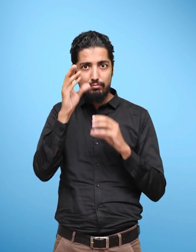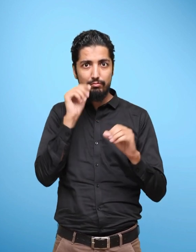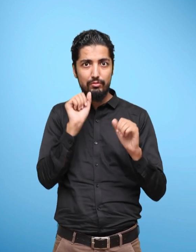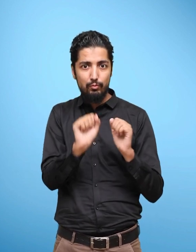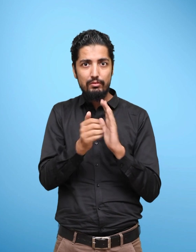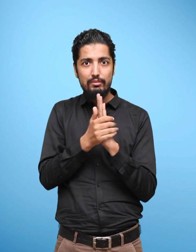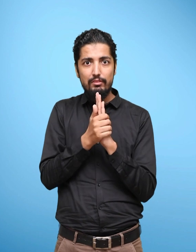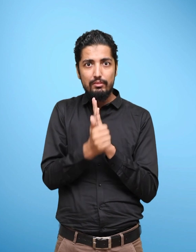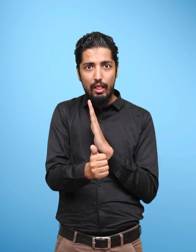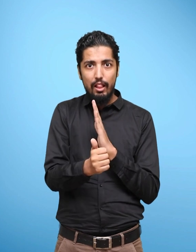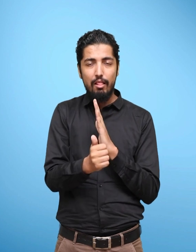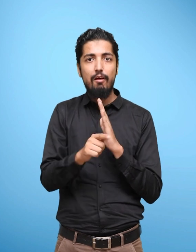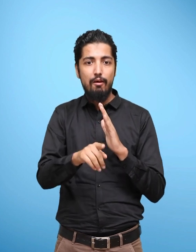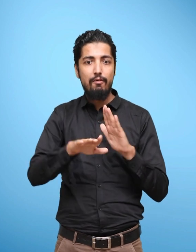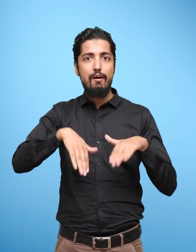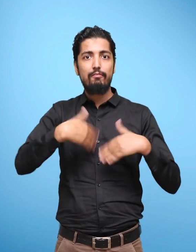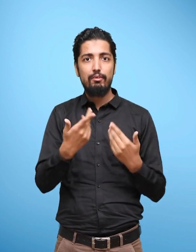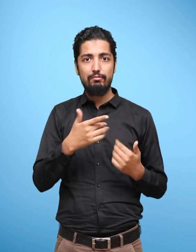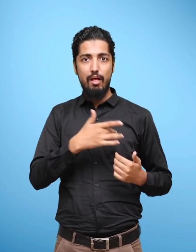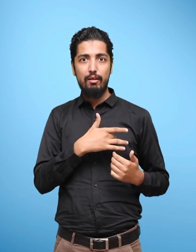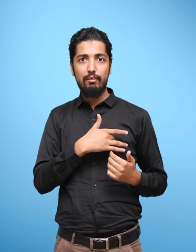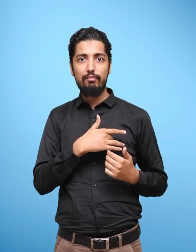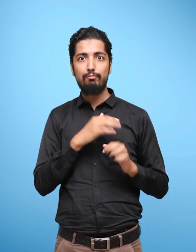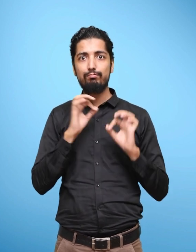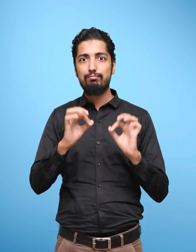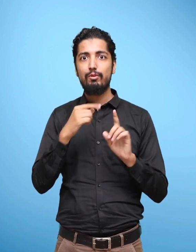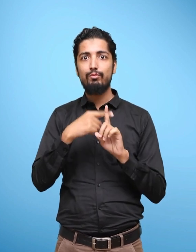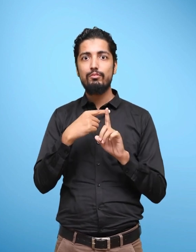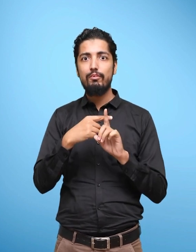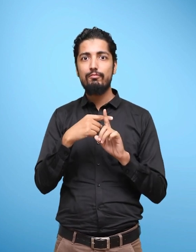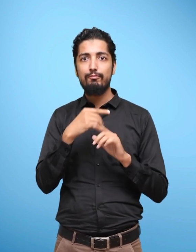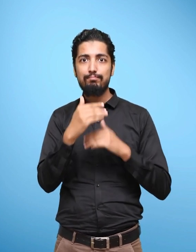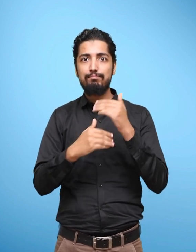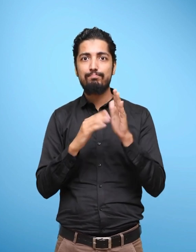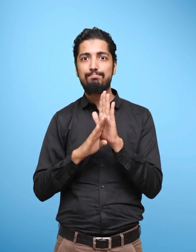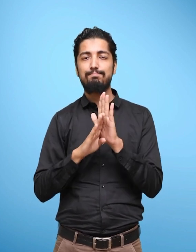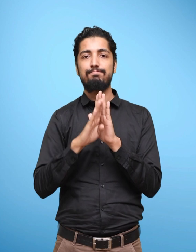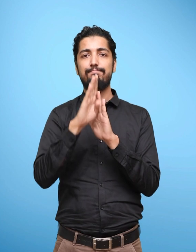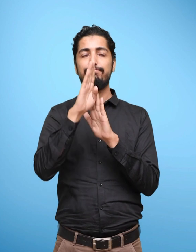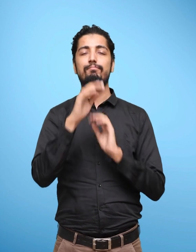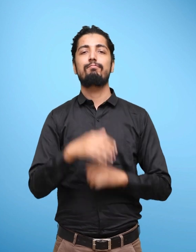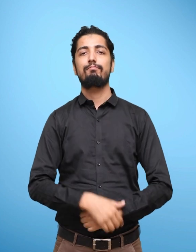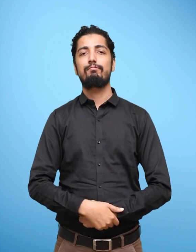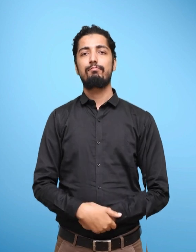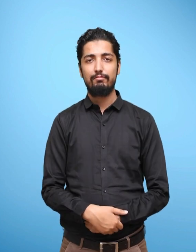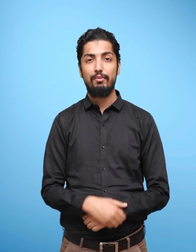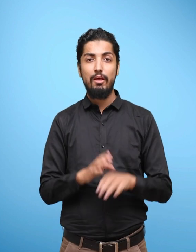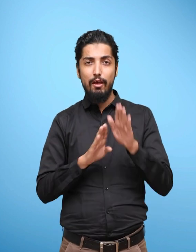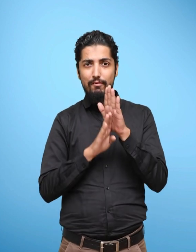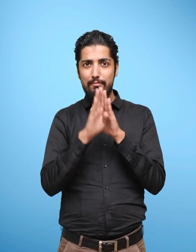Of positive habits To create A learning impression In totality For children